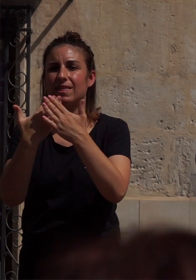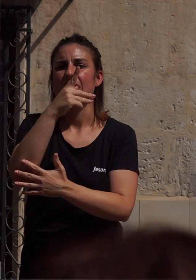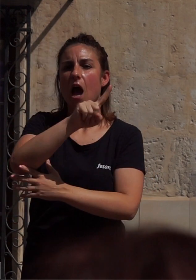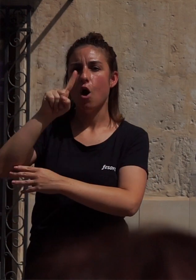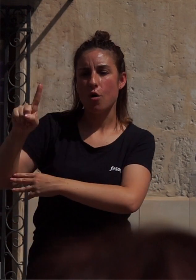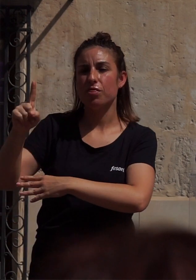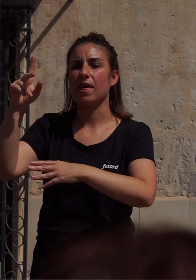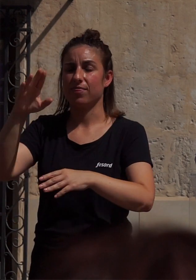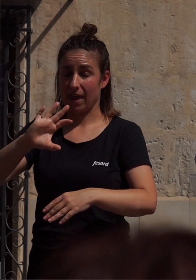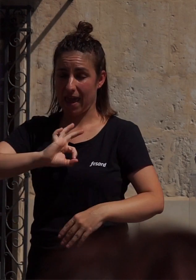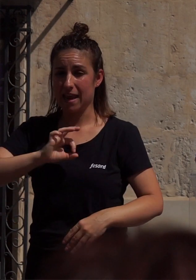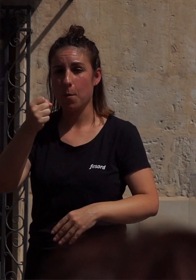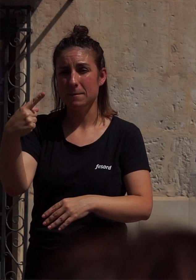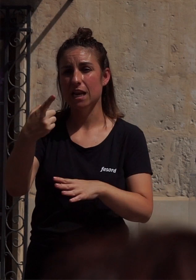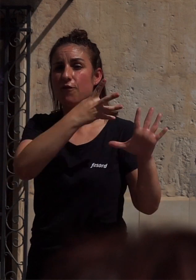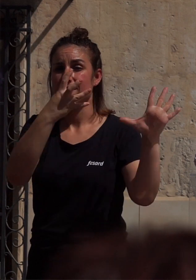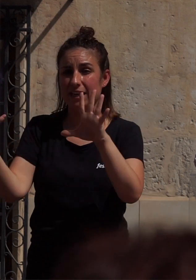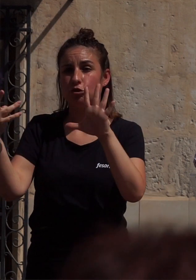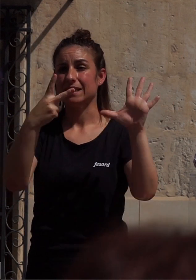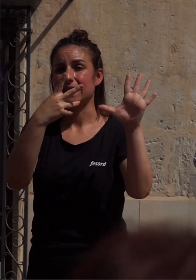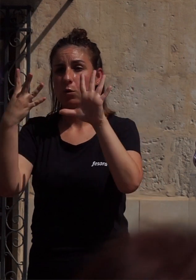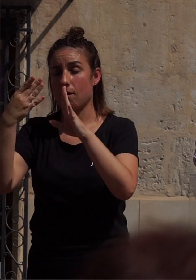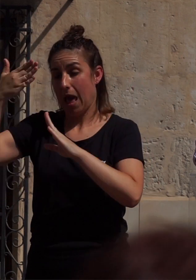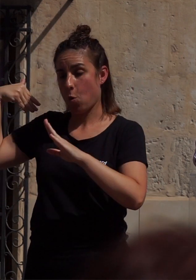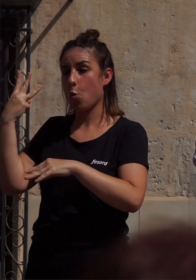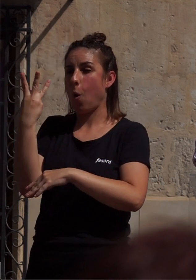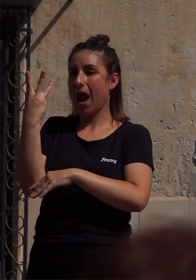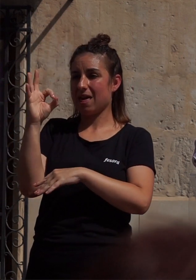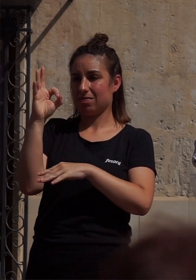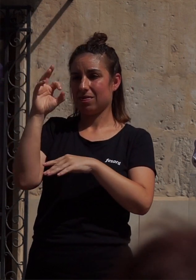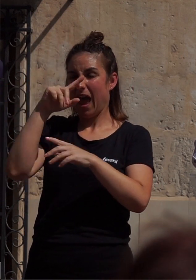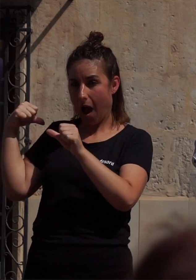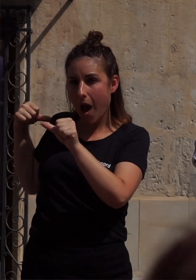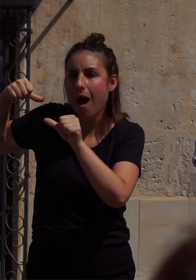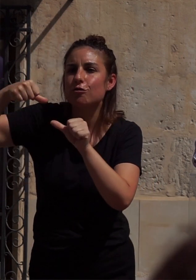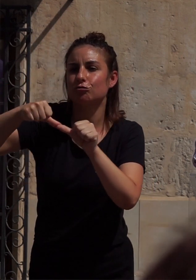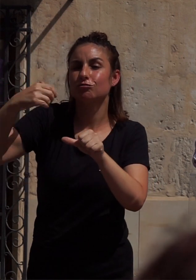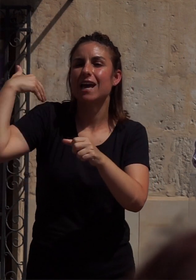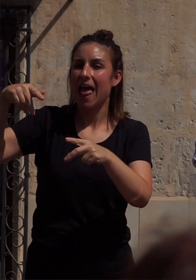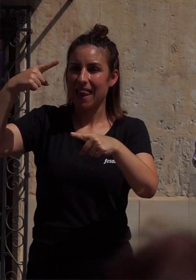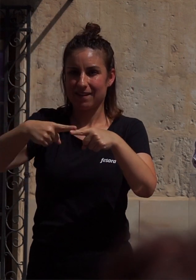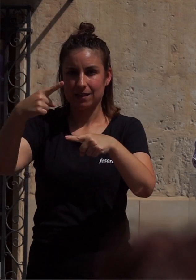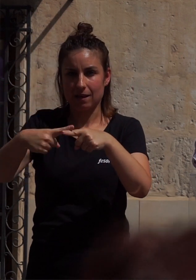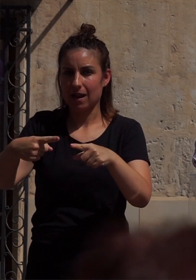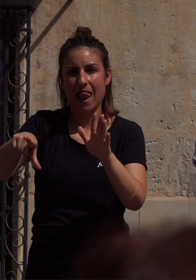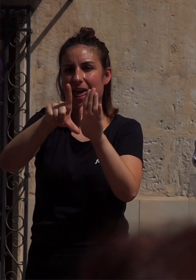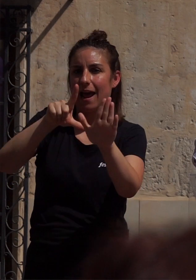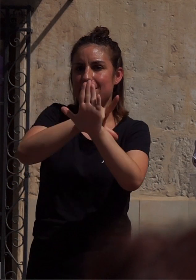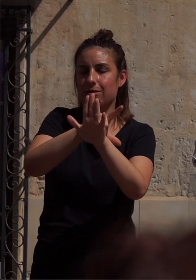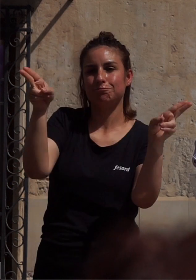de 1979, hace 40 años, cesaba la ilegalidad de la homosexualidad en España.